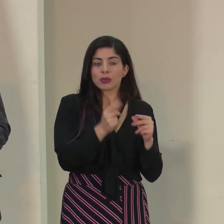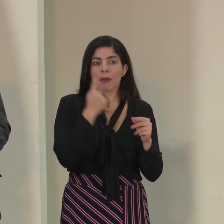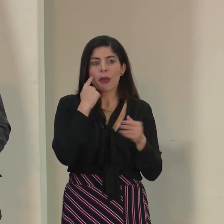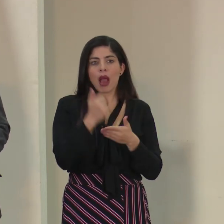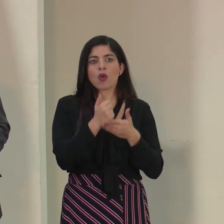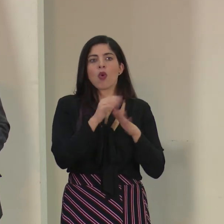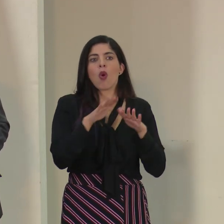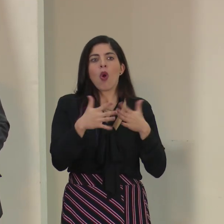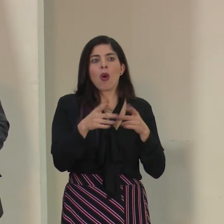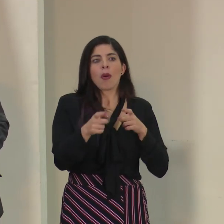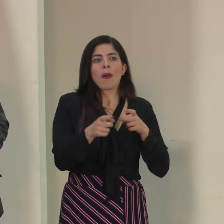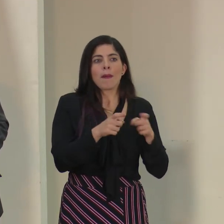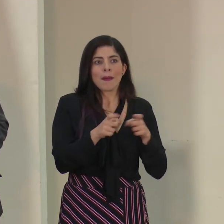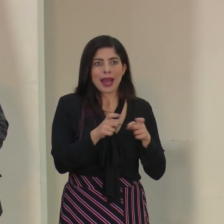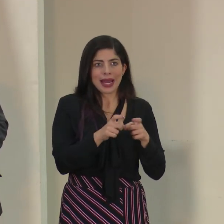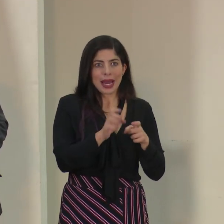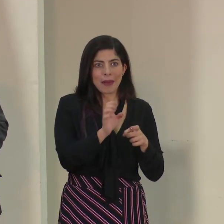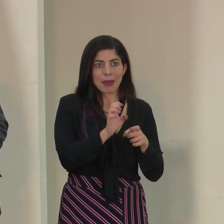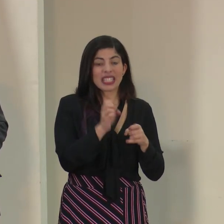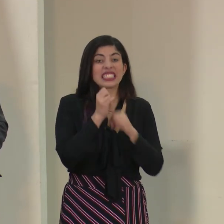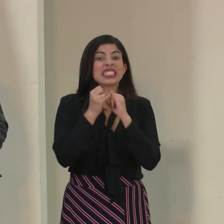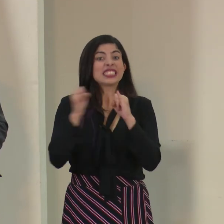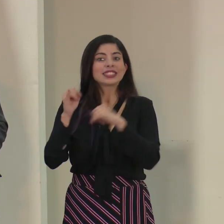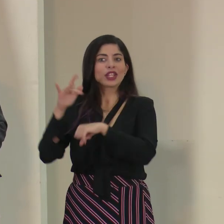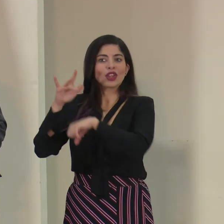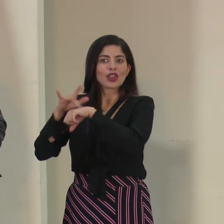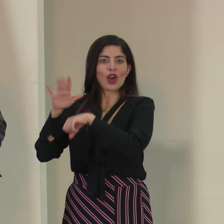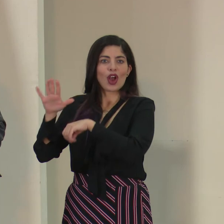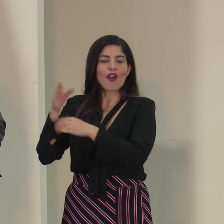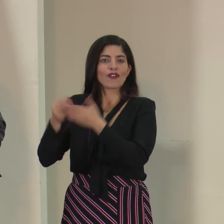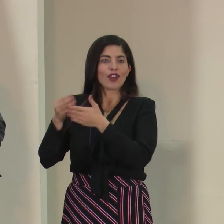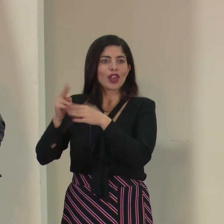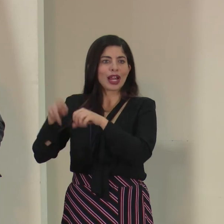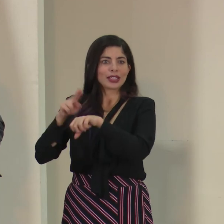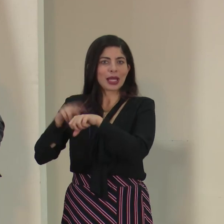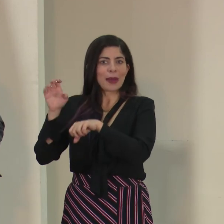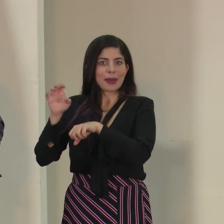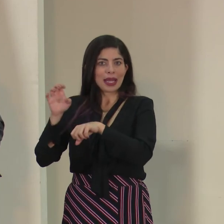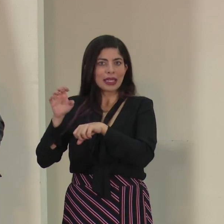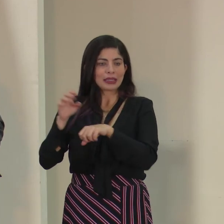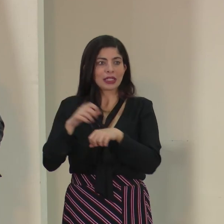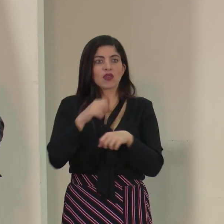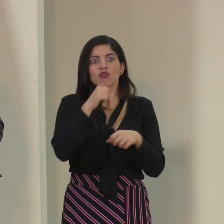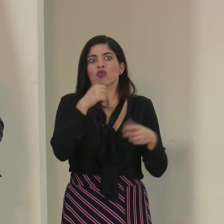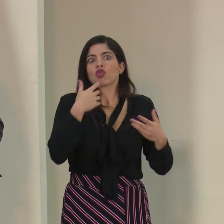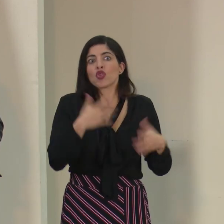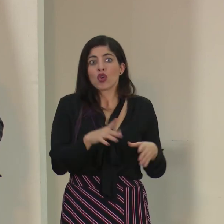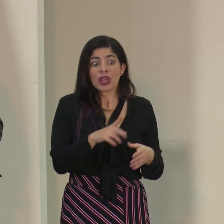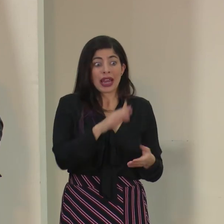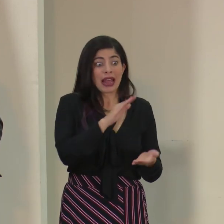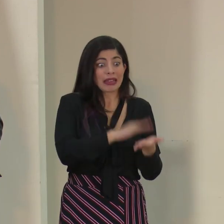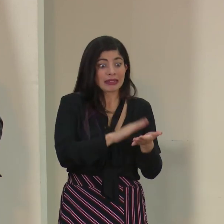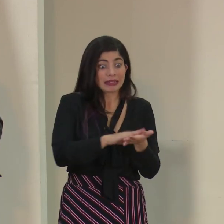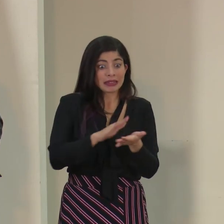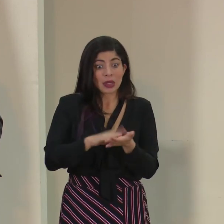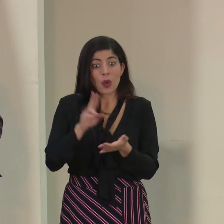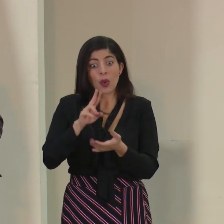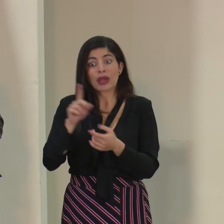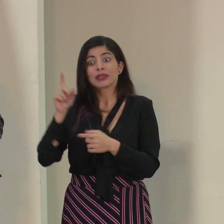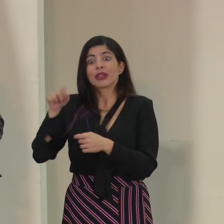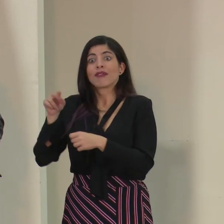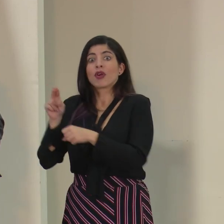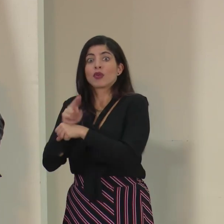emergencia sin tener que activar el Fondo Nacional de Emergencia. El objetivo fundamental es no llegar a un estado de necesidad y urgencia por